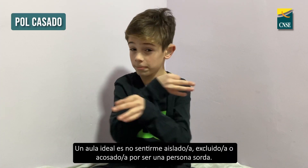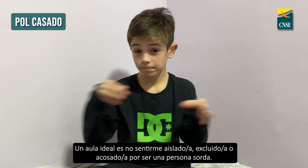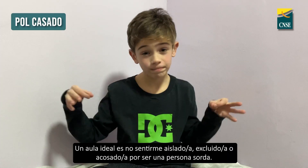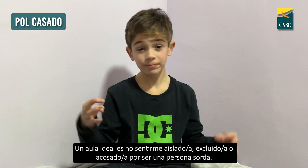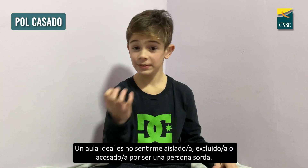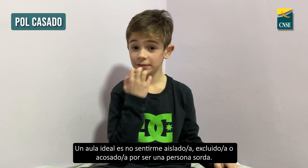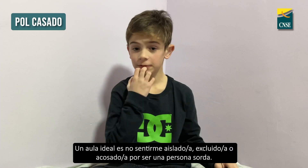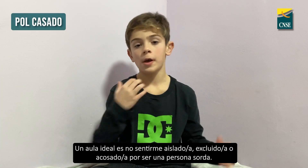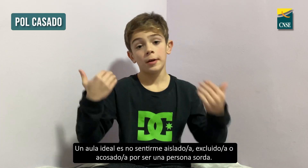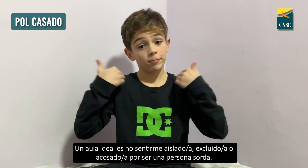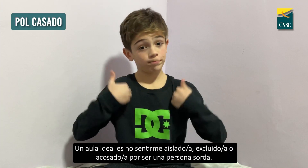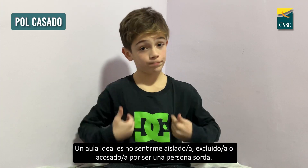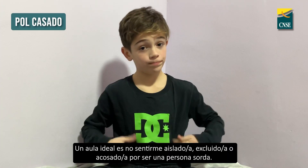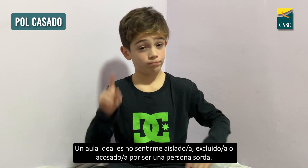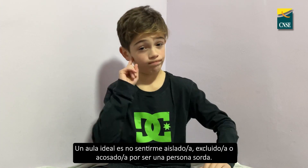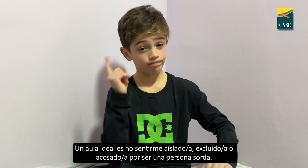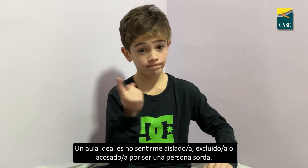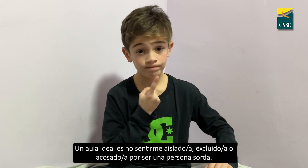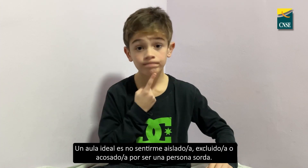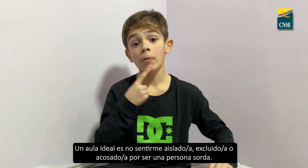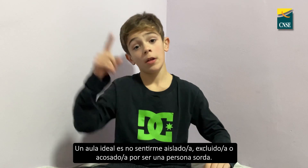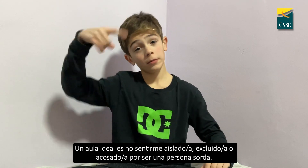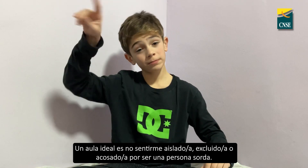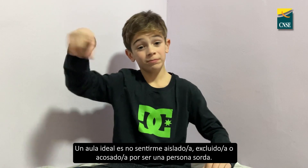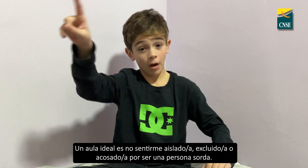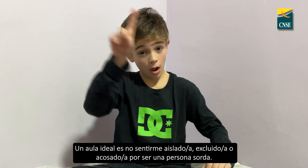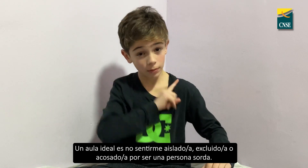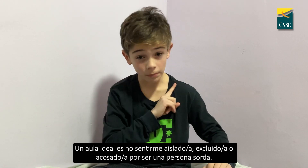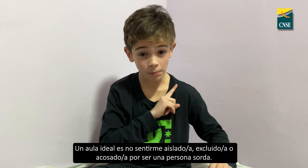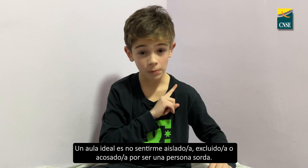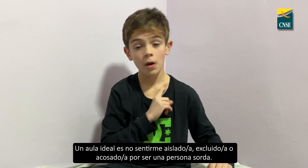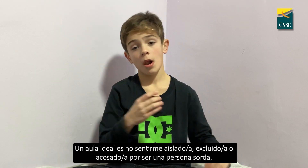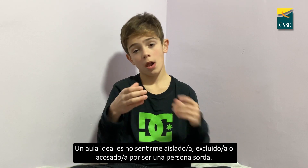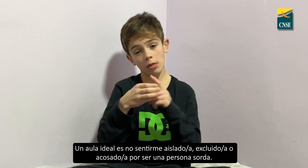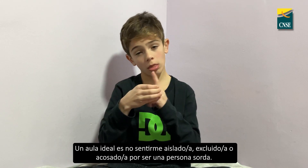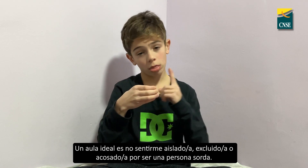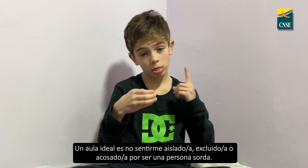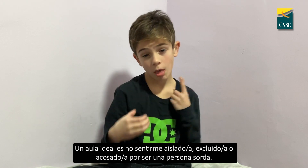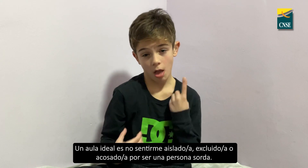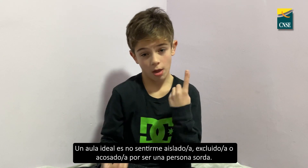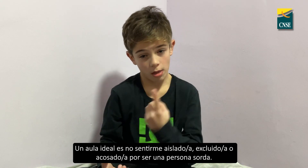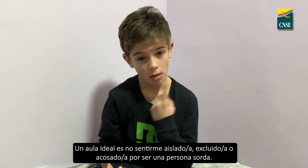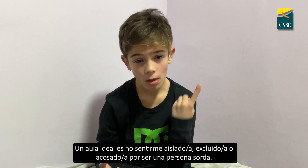ideal es no sentirme aislado, excluido o acusado por ser una persona sorda.